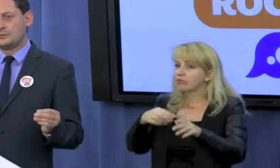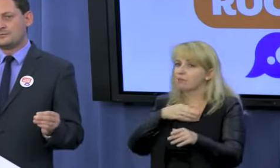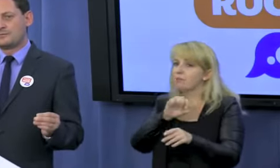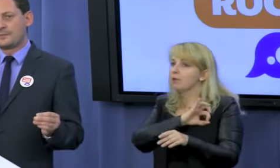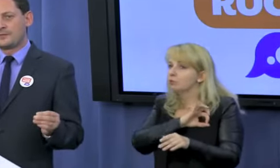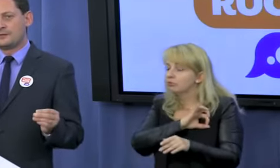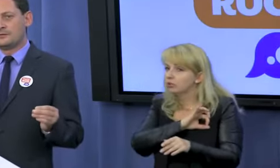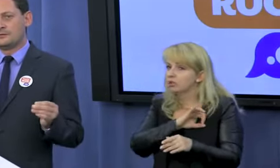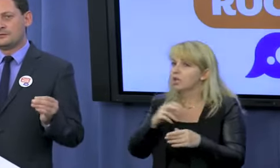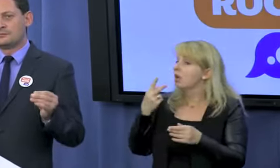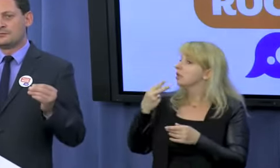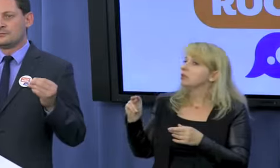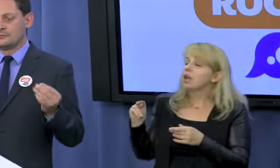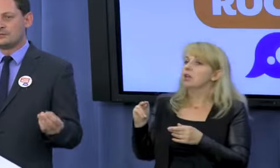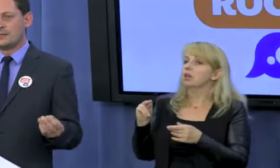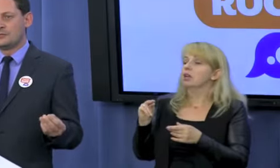przestaną